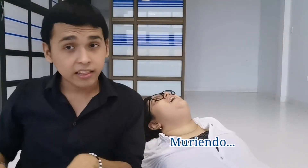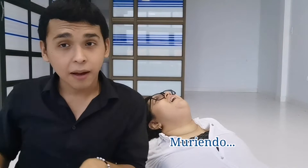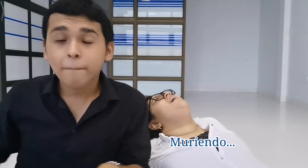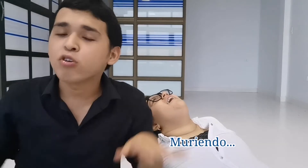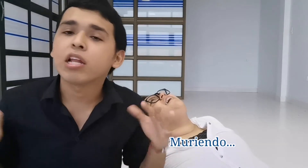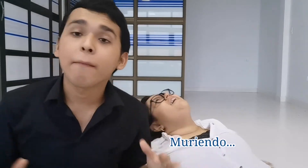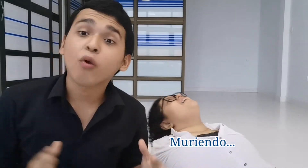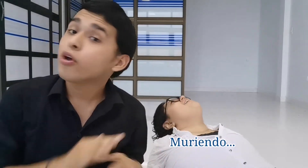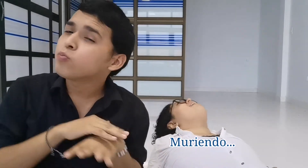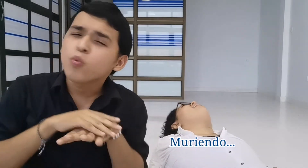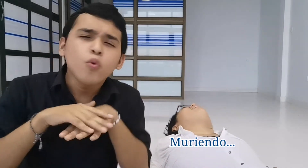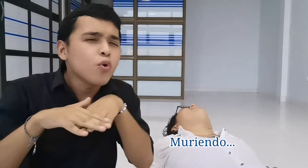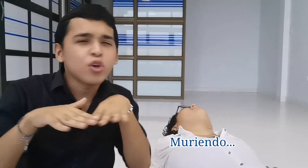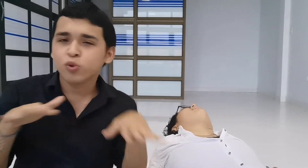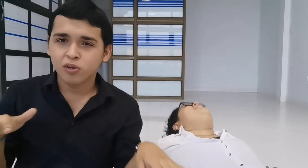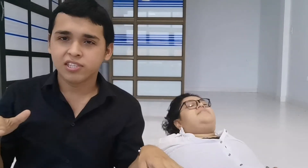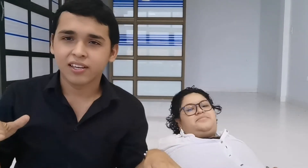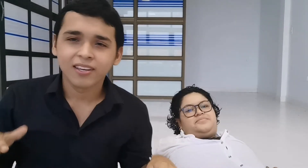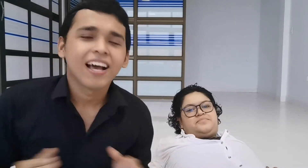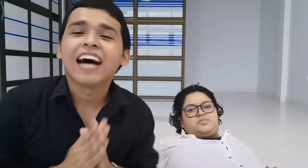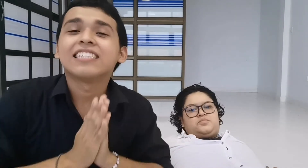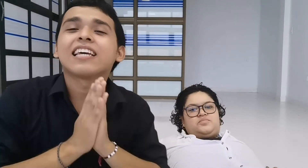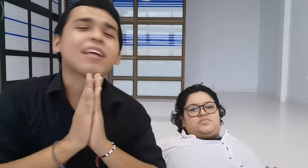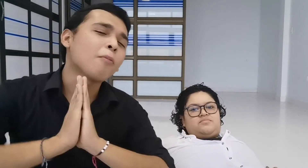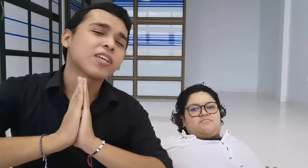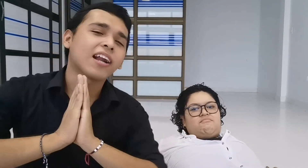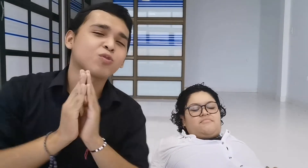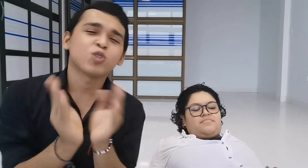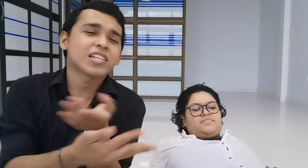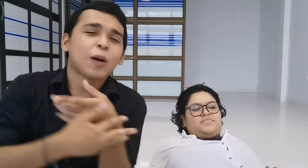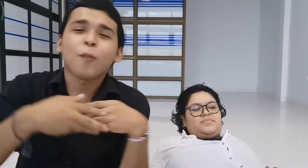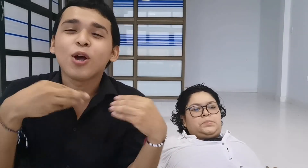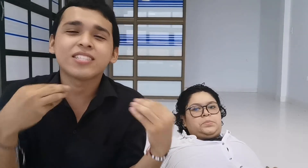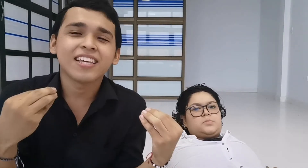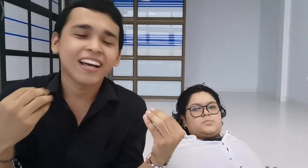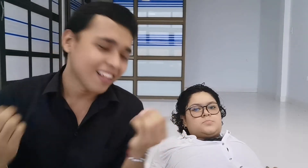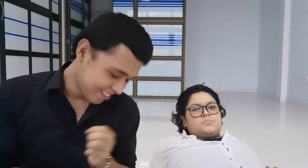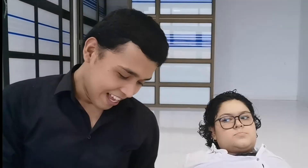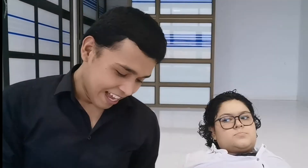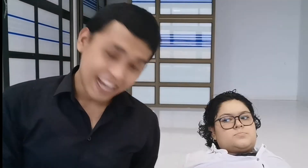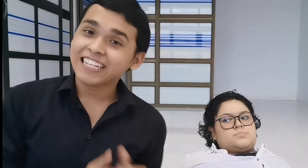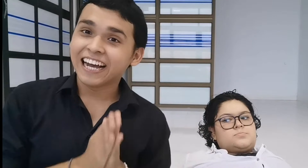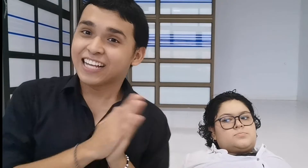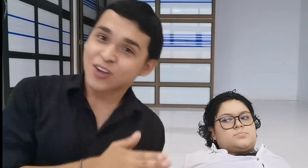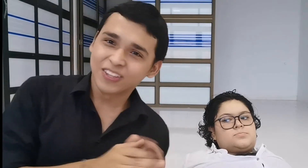lenta, pero sin embargo es muy dulce Así que vamos a dejar que escuchen esta poesía hecha canción